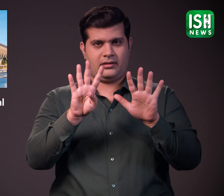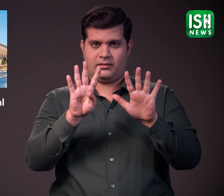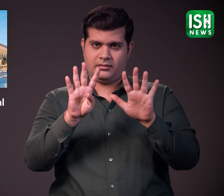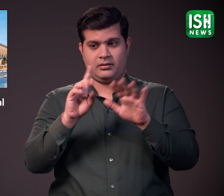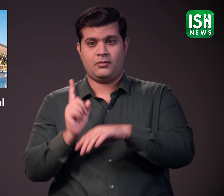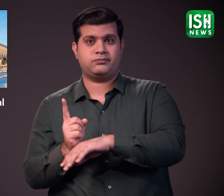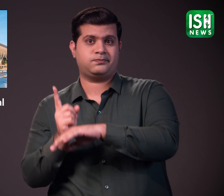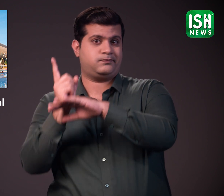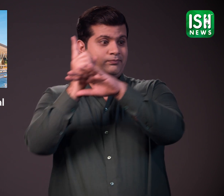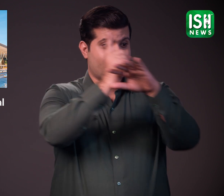शुरू होगी